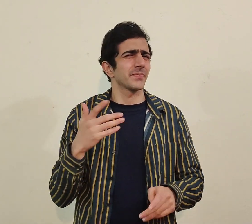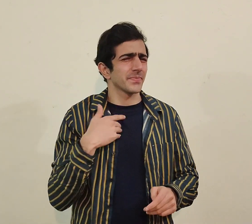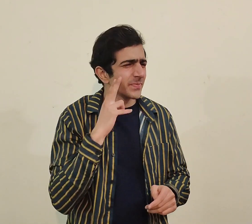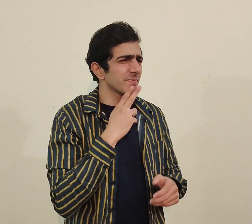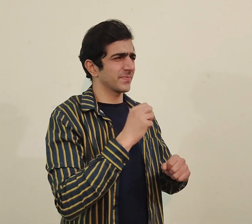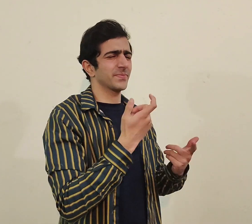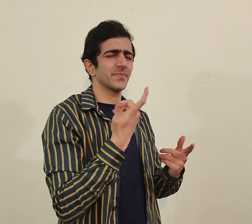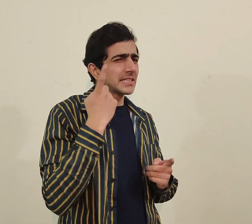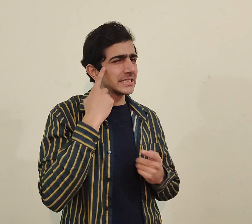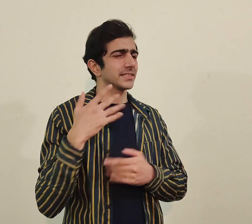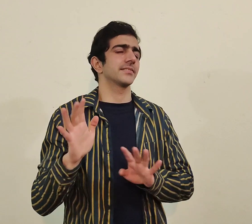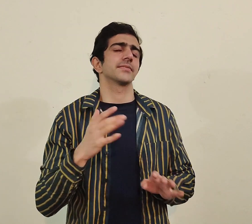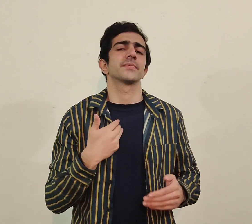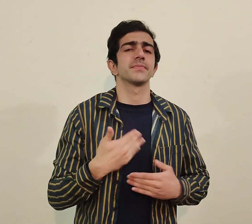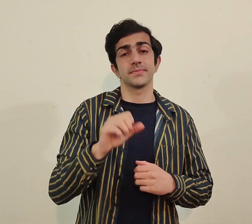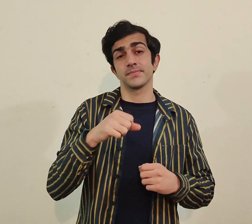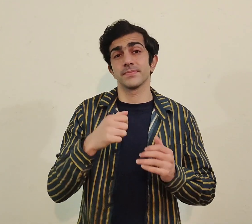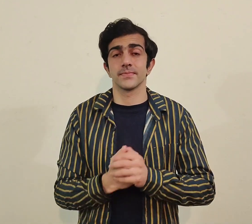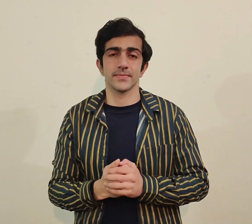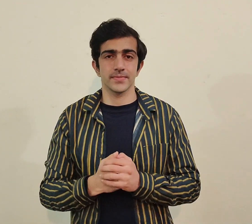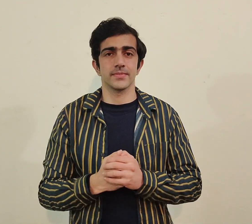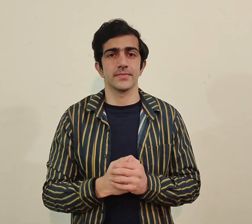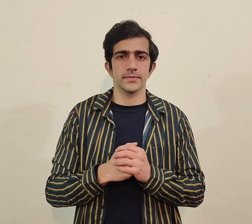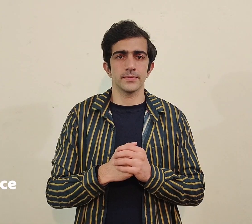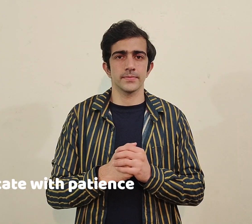عجیب انسانیت ہے پھر ہم اس کو اگنور کر دیتے ہیں